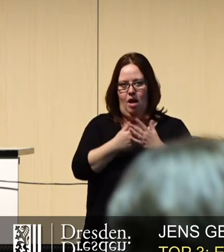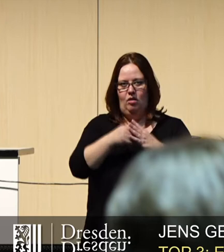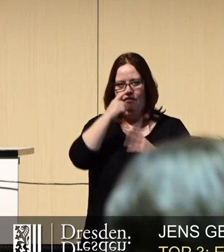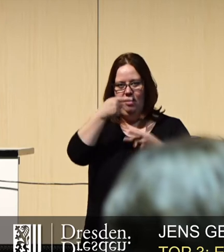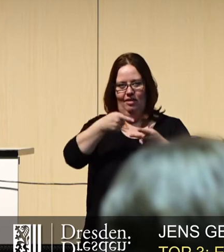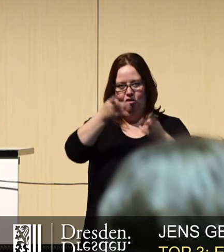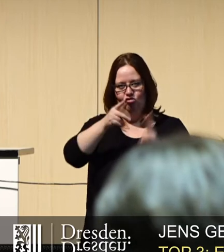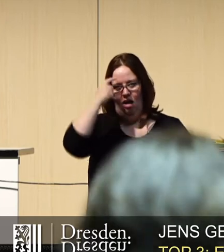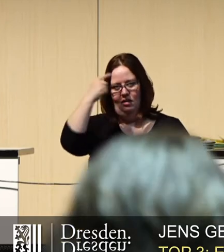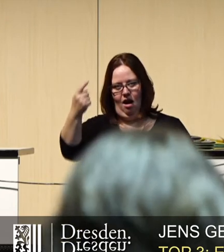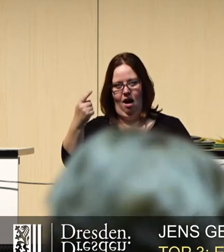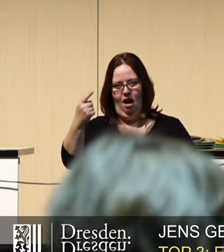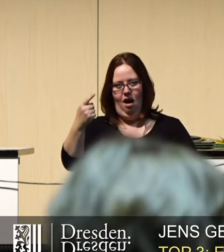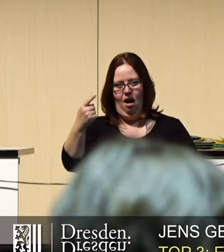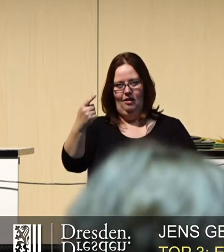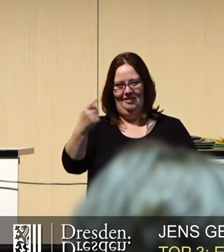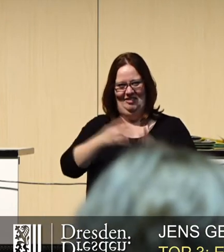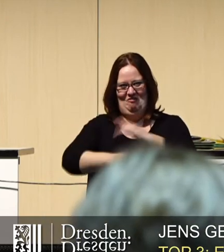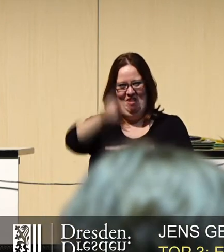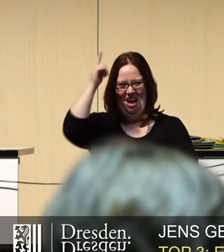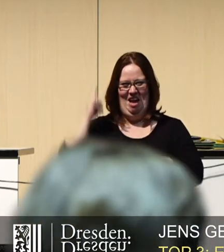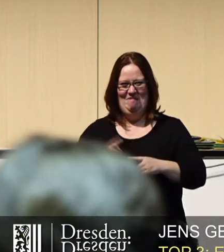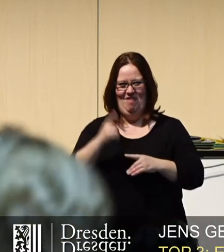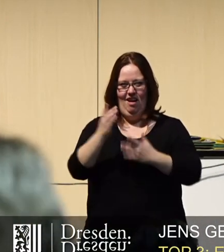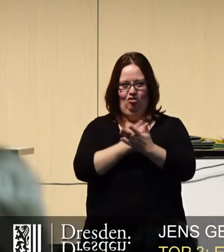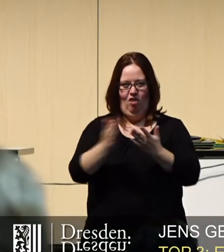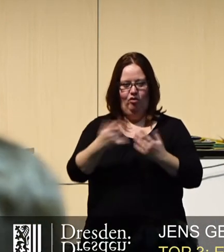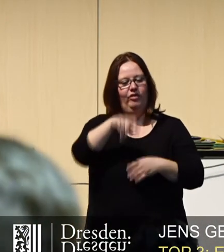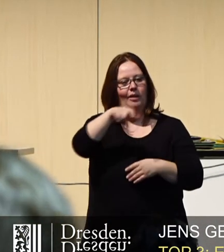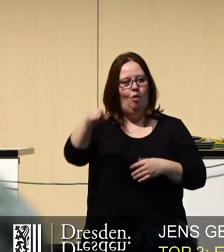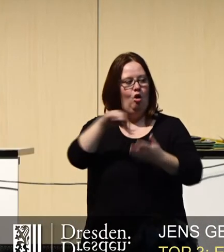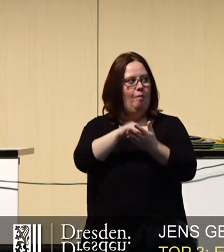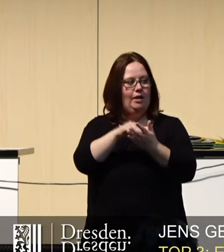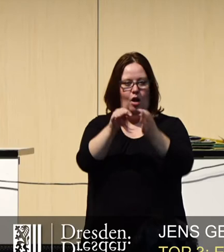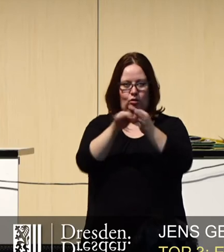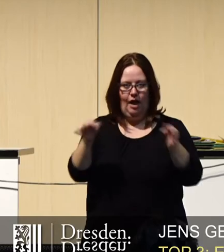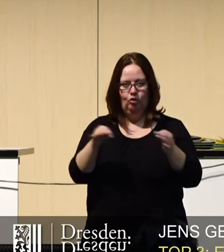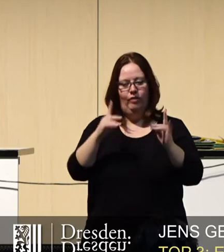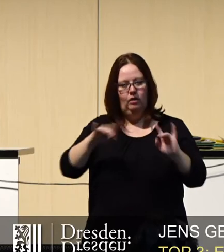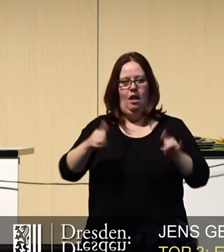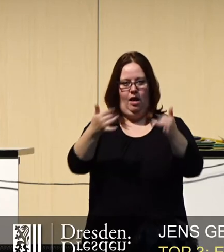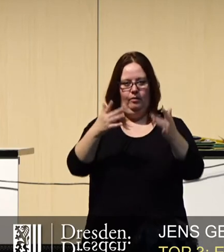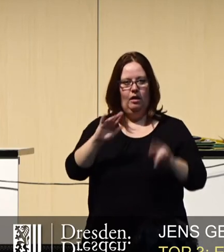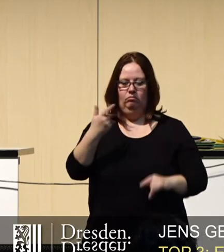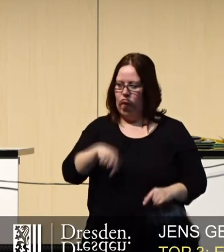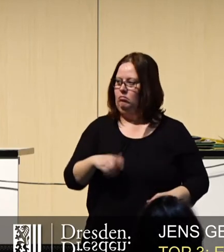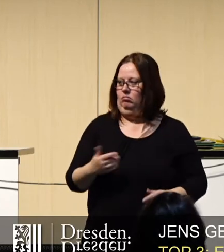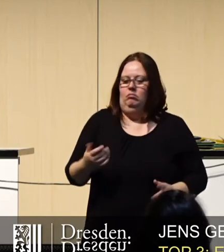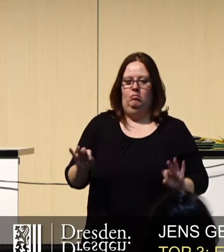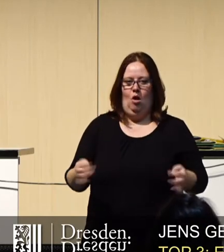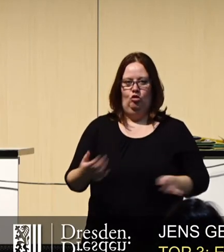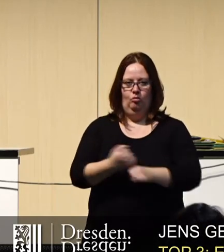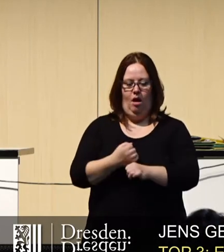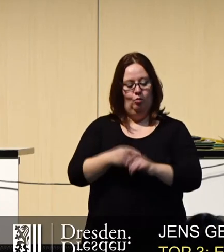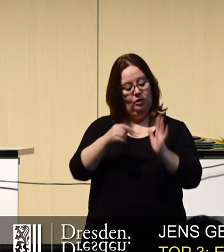Stadtrat die vor einem Jahr beschlossene Bürgerbeteiligungssatzung leben würde. In dieser steht im